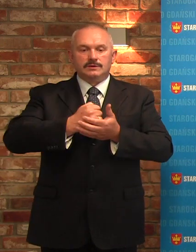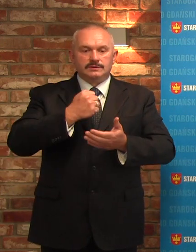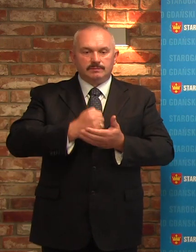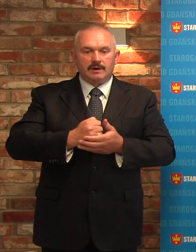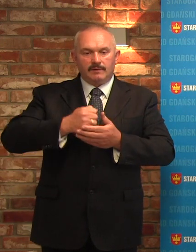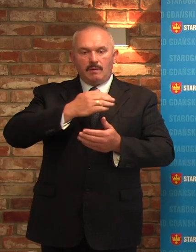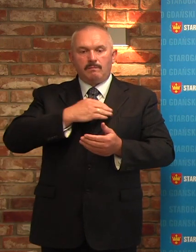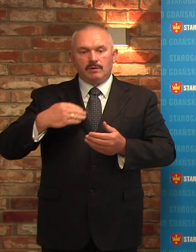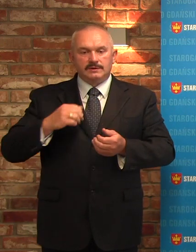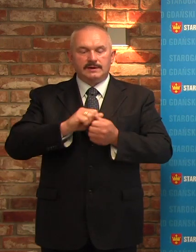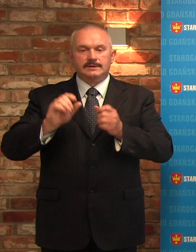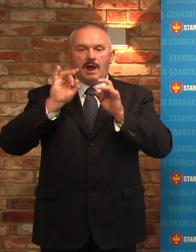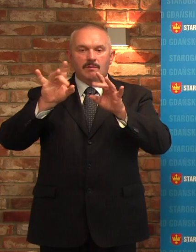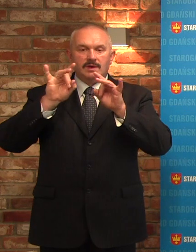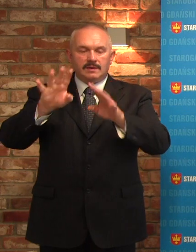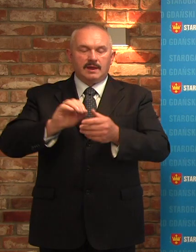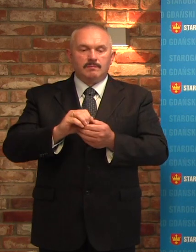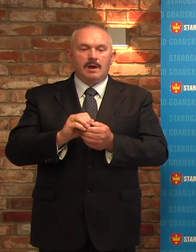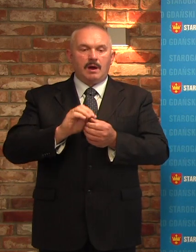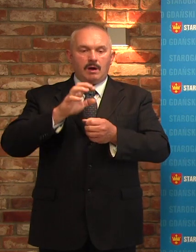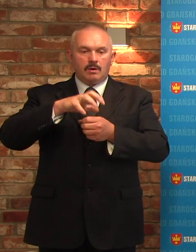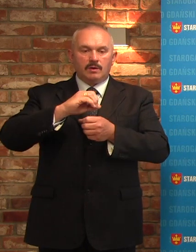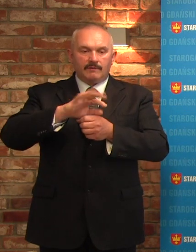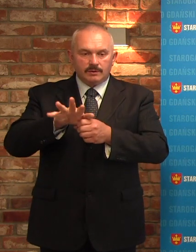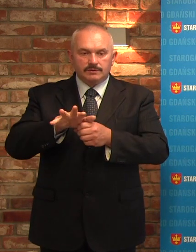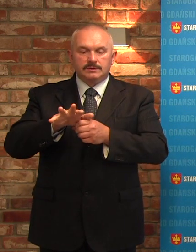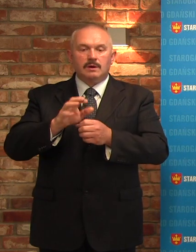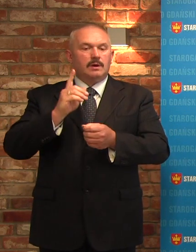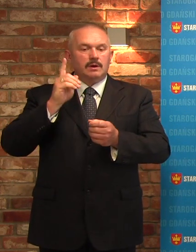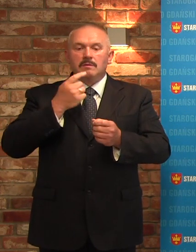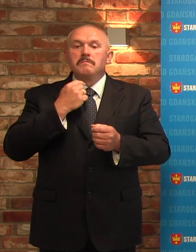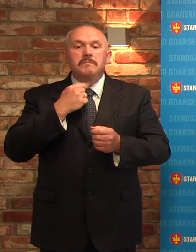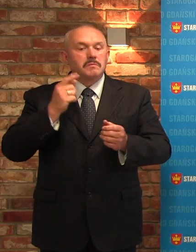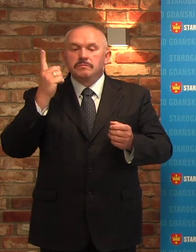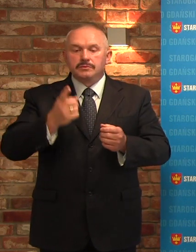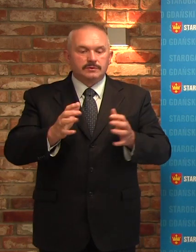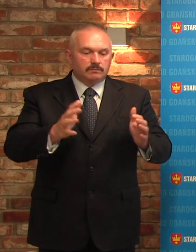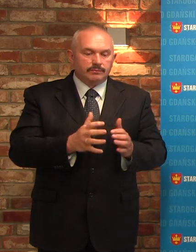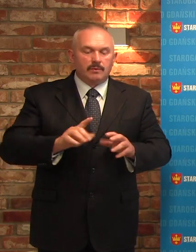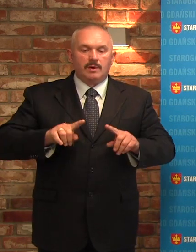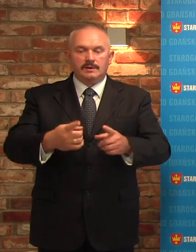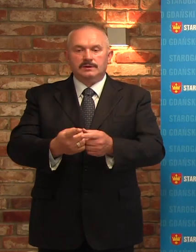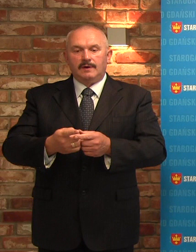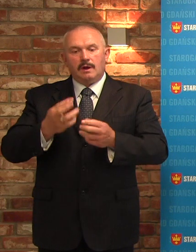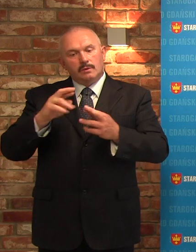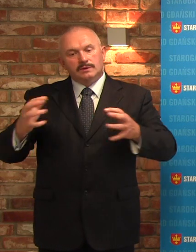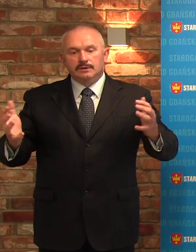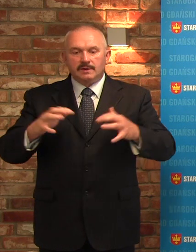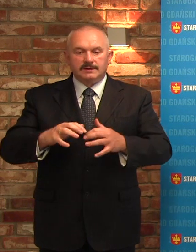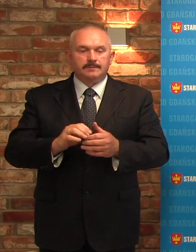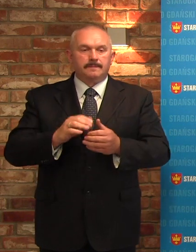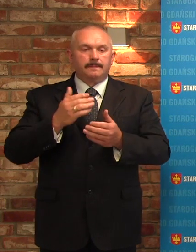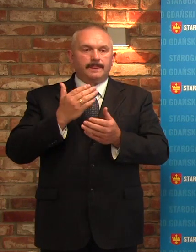Rzeczypospolitej stanu epidemii, ograniczające organizowanie zgromady. Dlatego też wnioski, które się